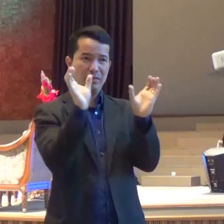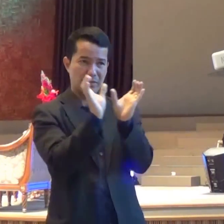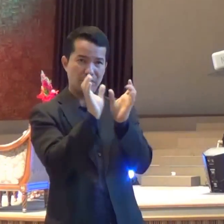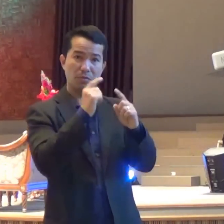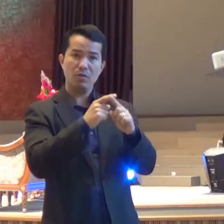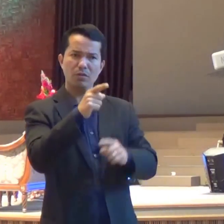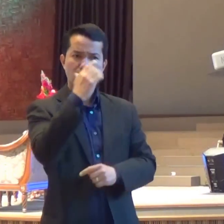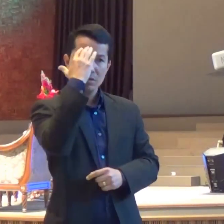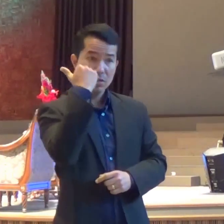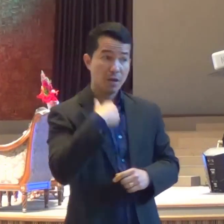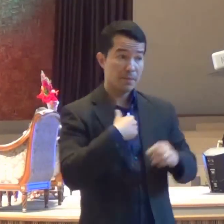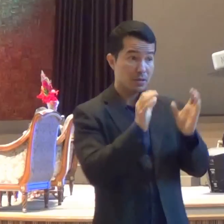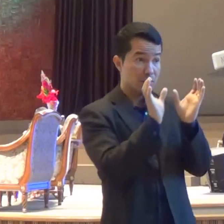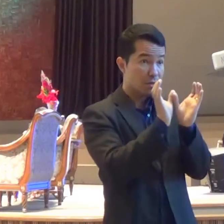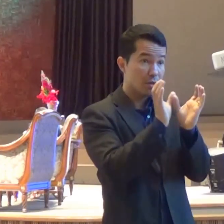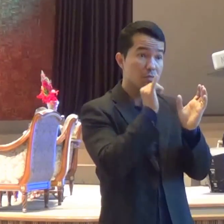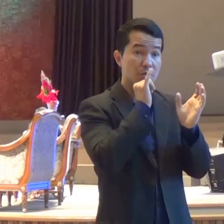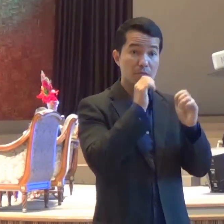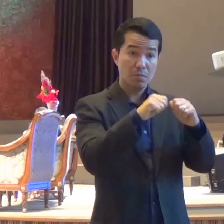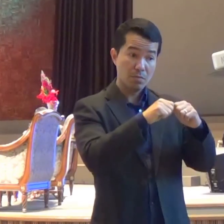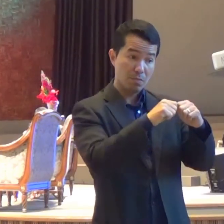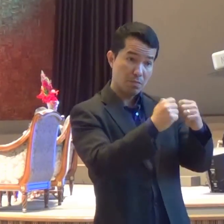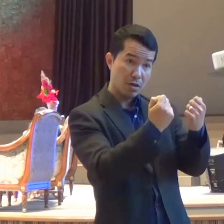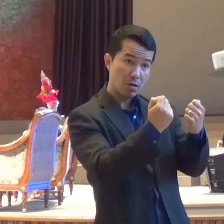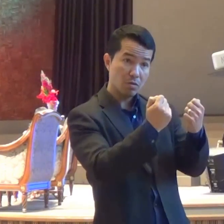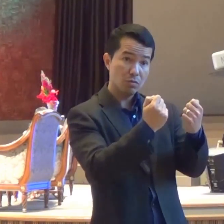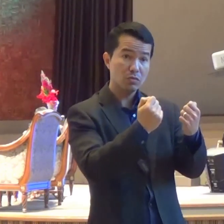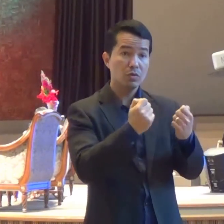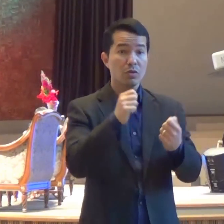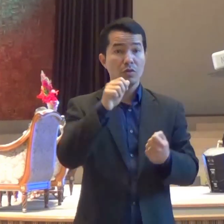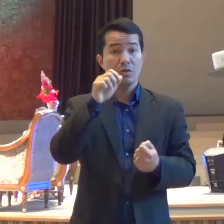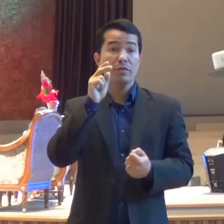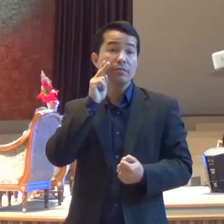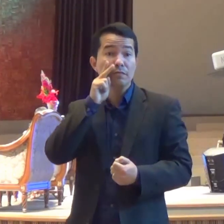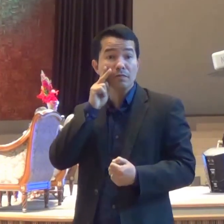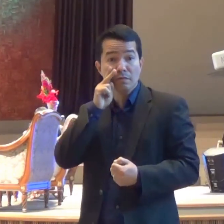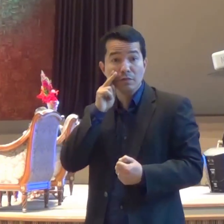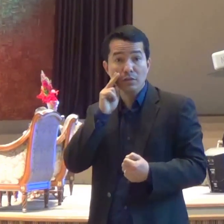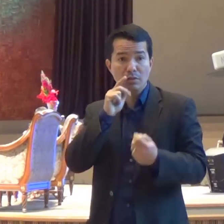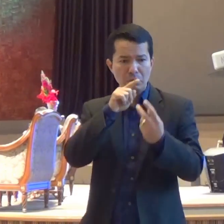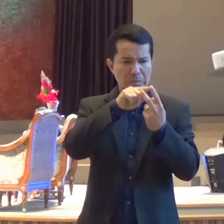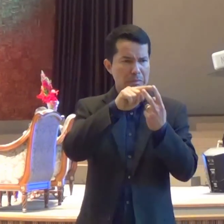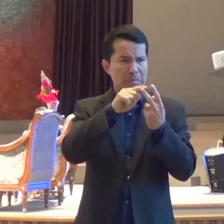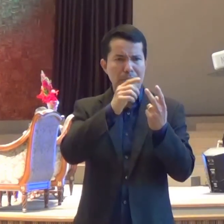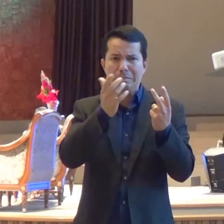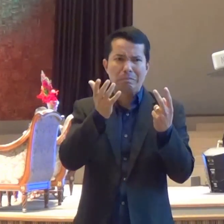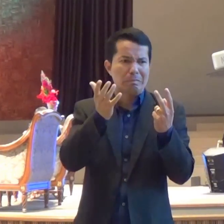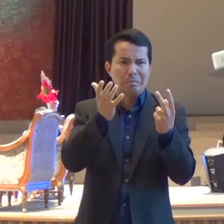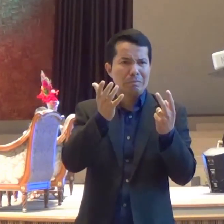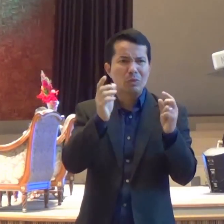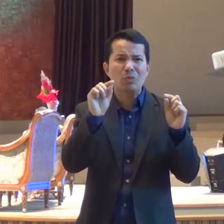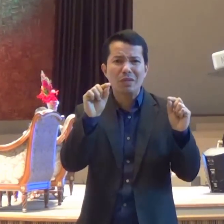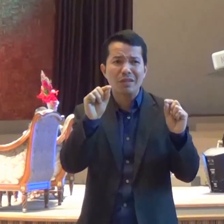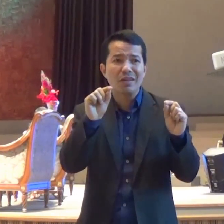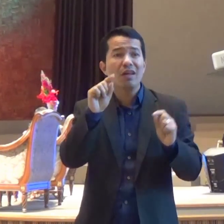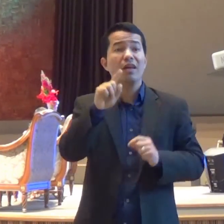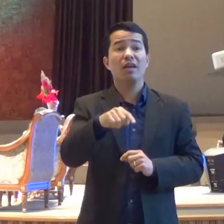elementos básicos da fé cristã pudessem ser lembrados a cada vez que